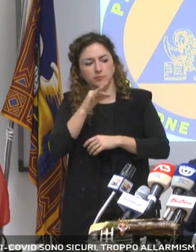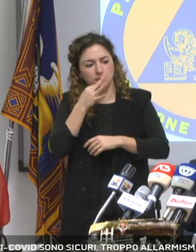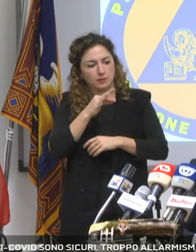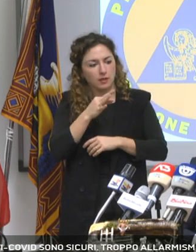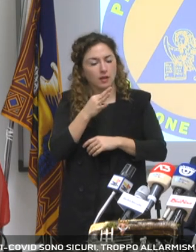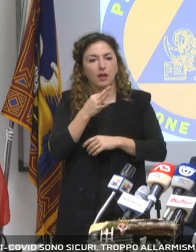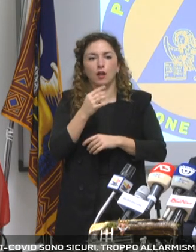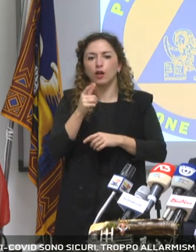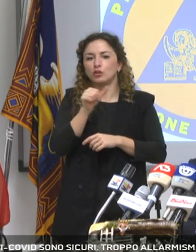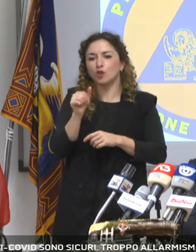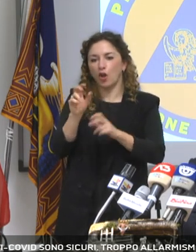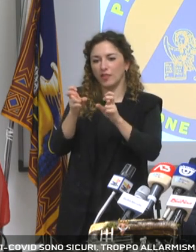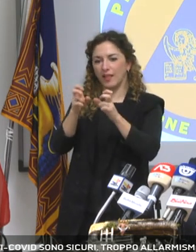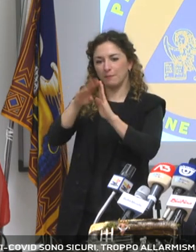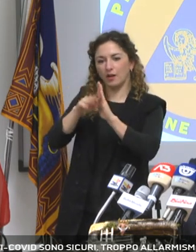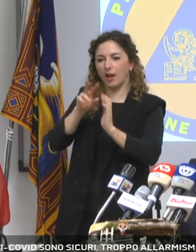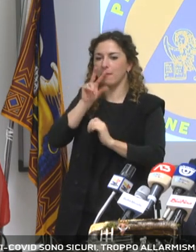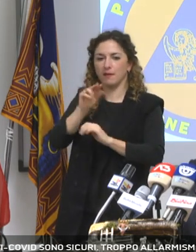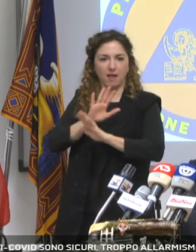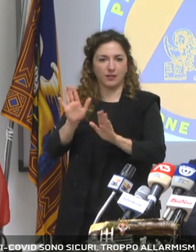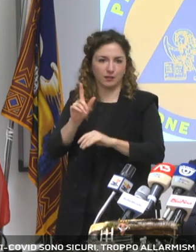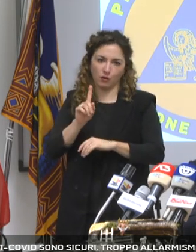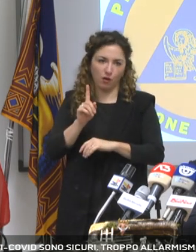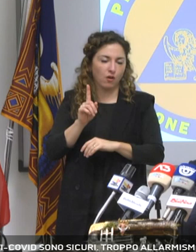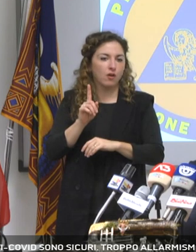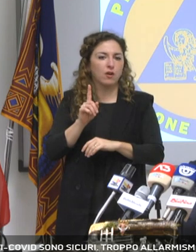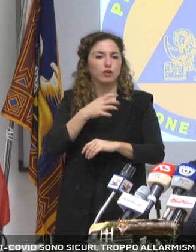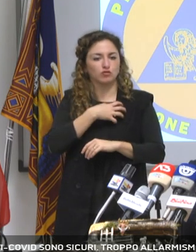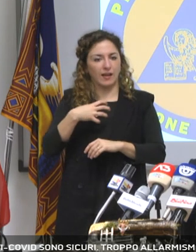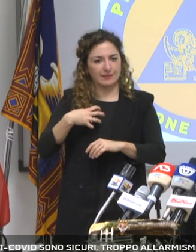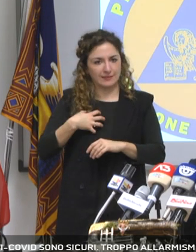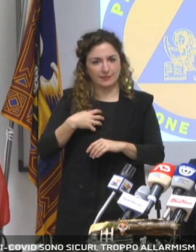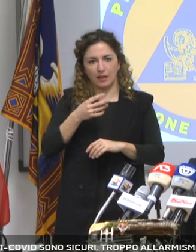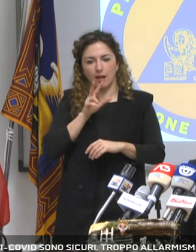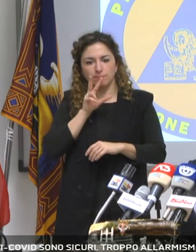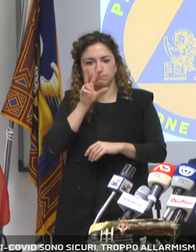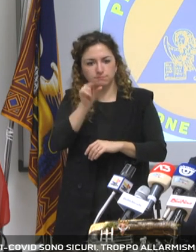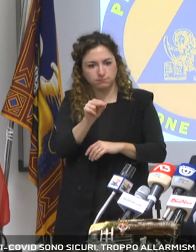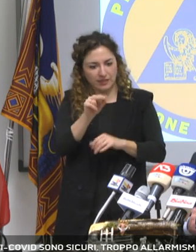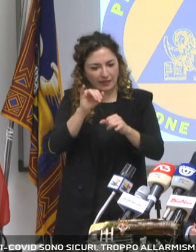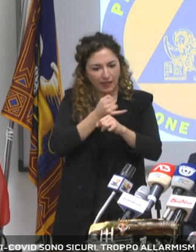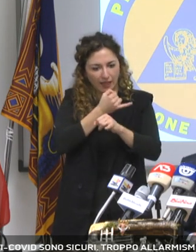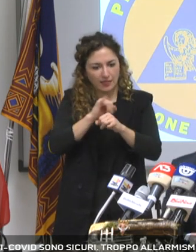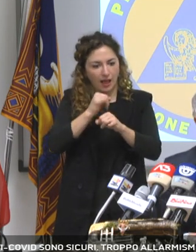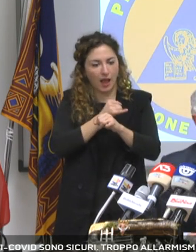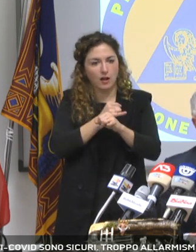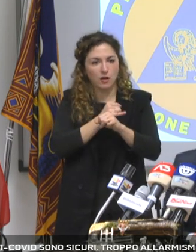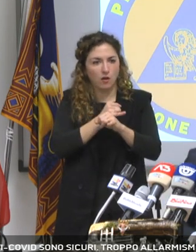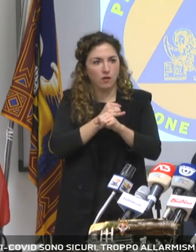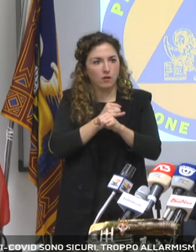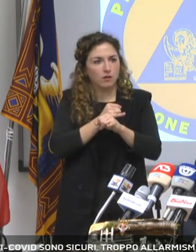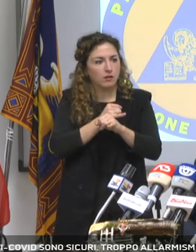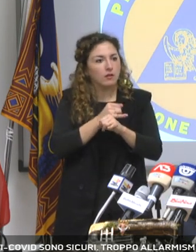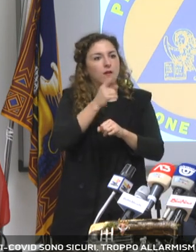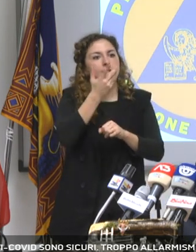ridurla al talk show. Quindi non esiste la democrazia nella scienza. Quando si comunica una cosa in dettaglio, se lei volesse capire